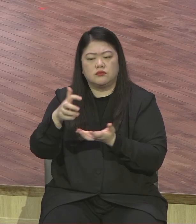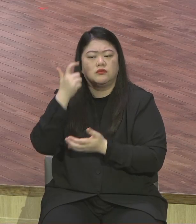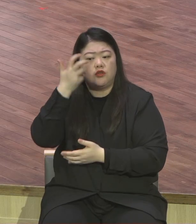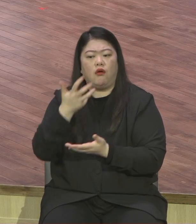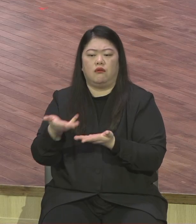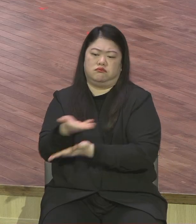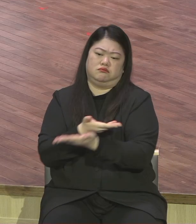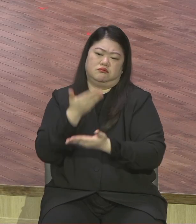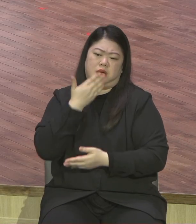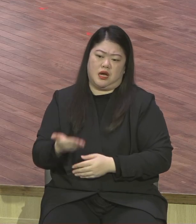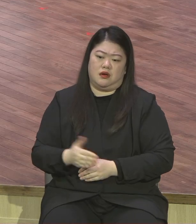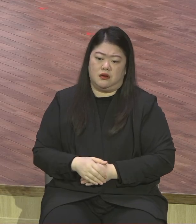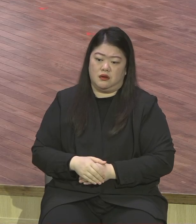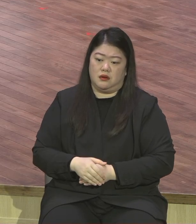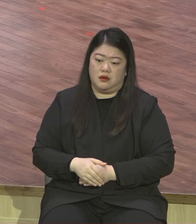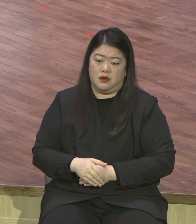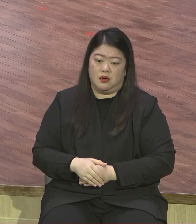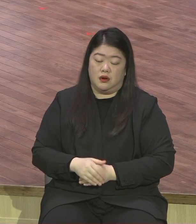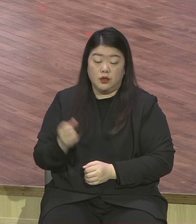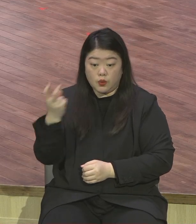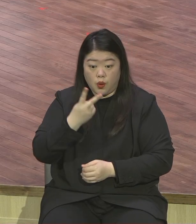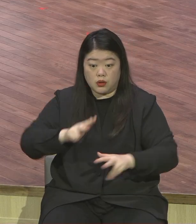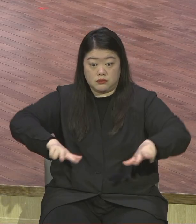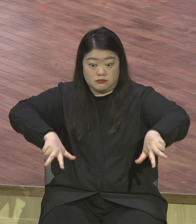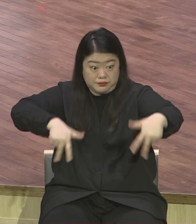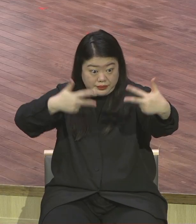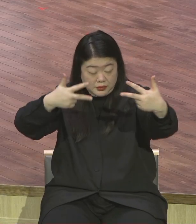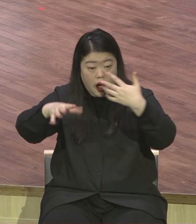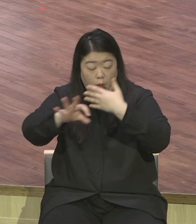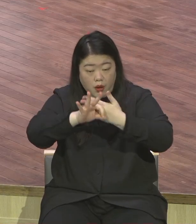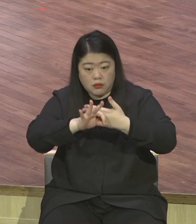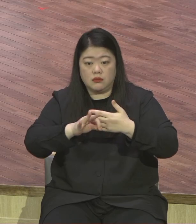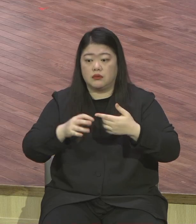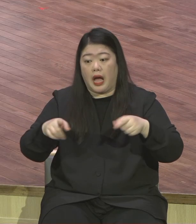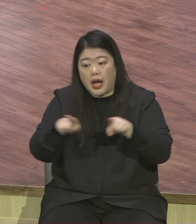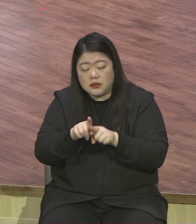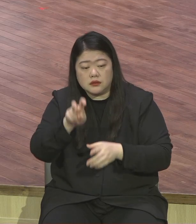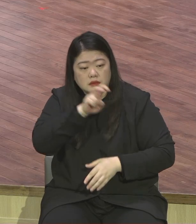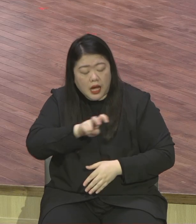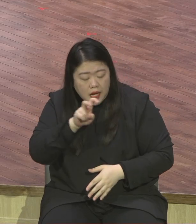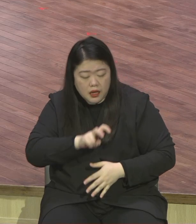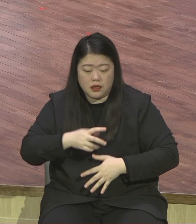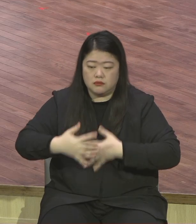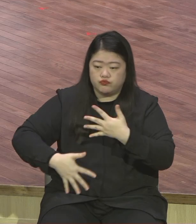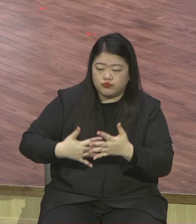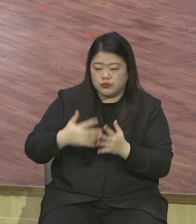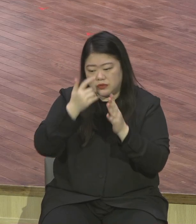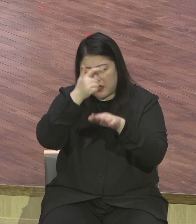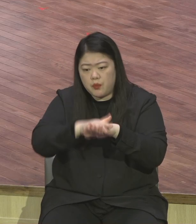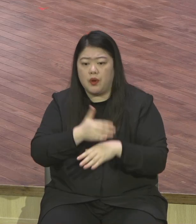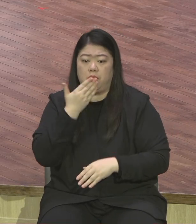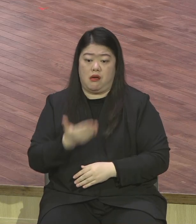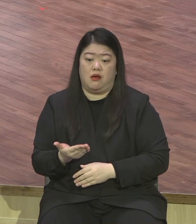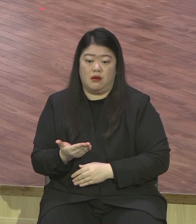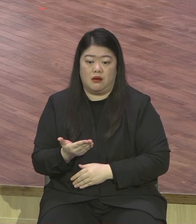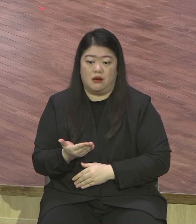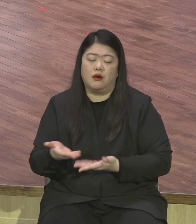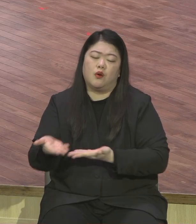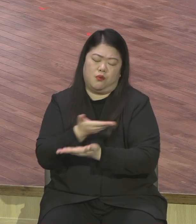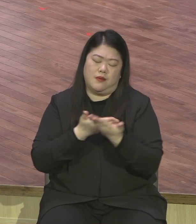함께 찬양하고 함께 영적 성장을 이뤄나가야 된다 어떤 상황